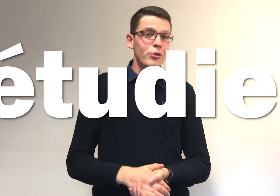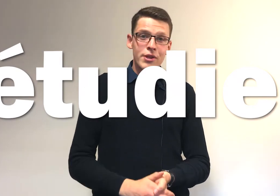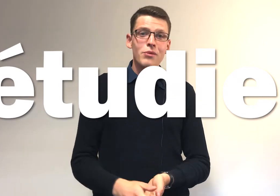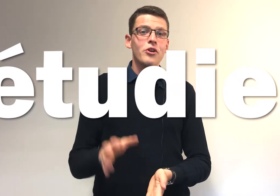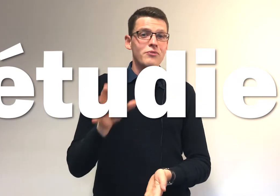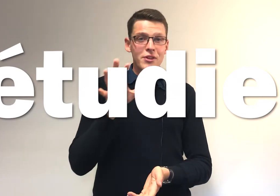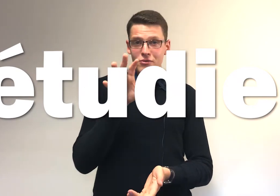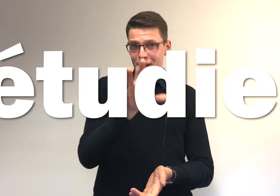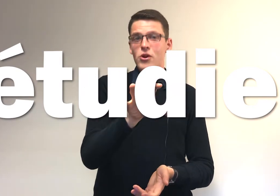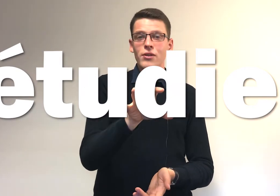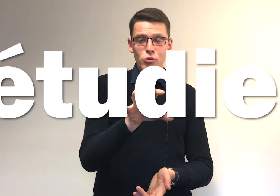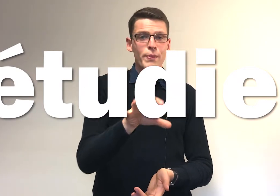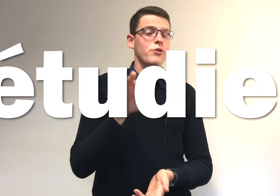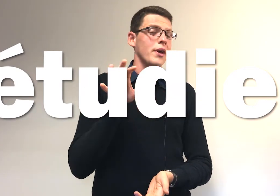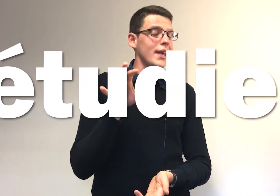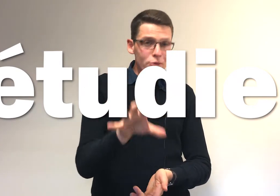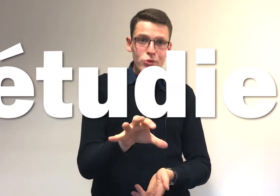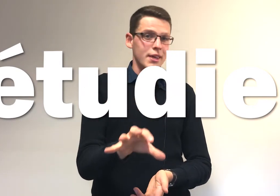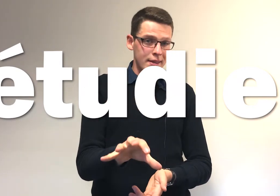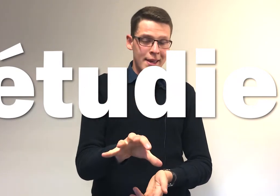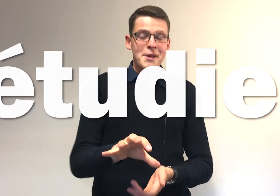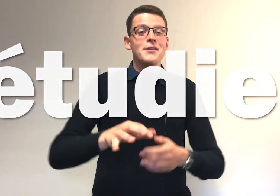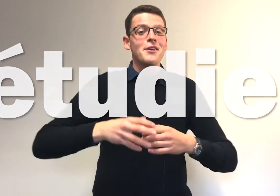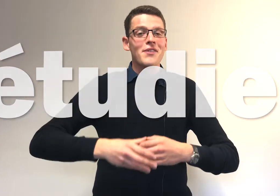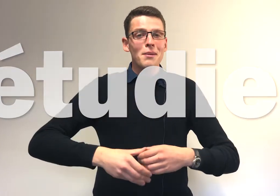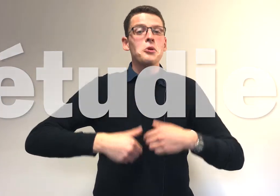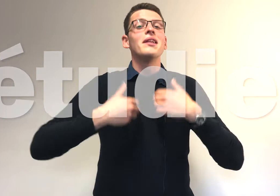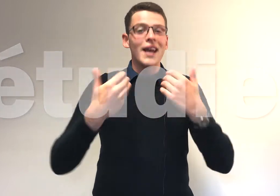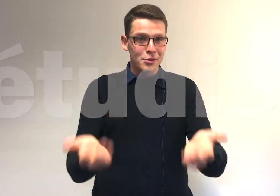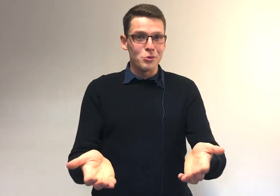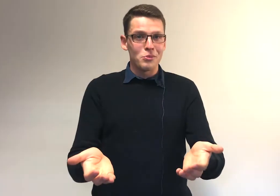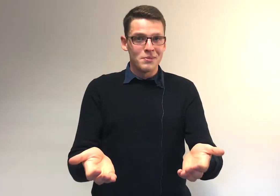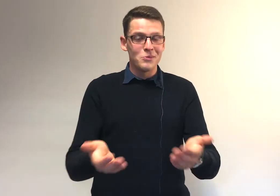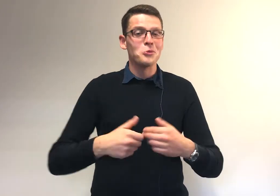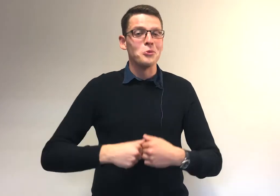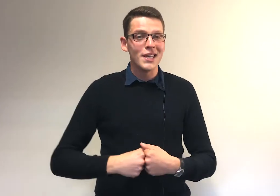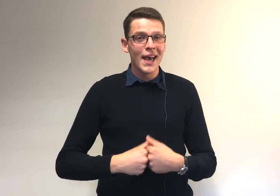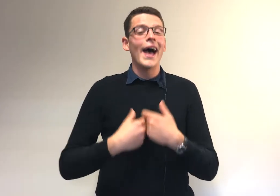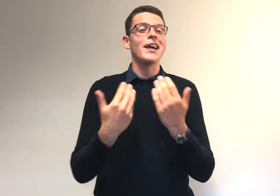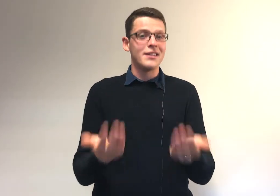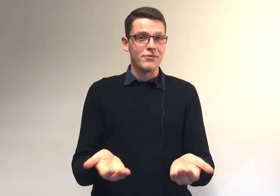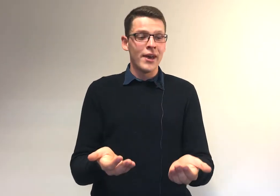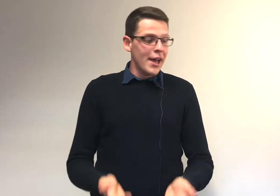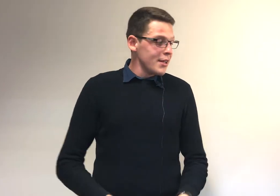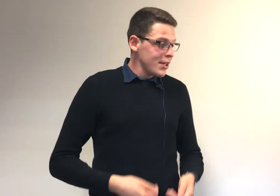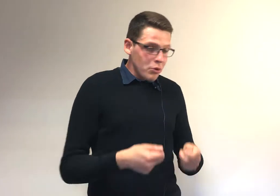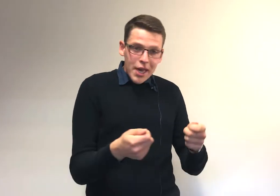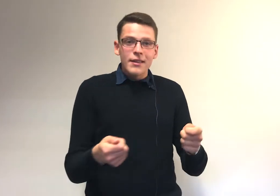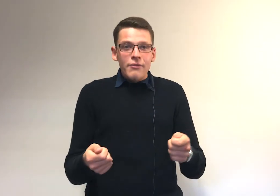aussi, on fera une vidéo vraiment là-dessus, parce que étudier, c'est un verbe d'action. Donc tu dois être actif. Si tu regardes ta